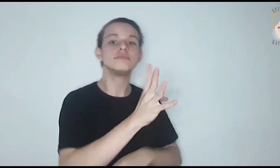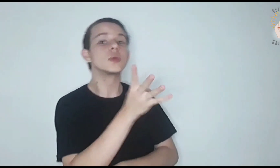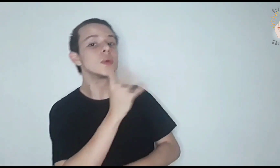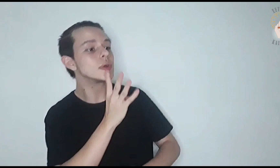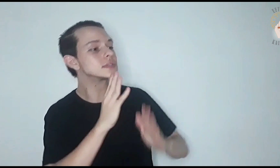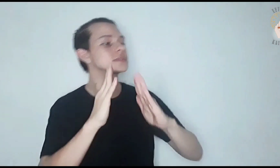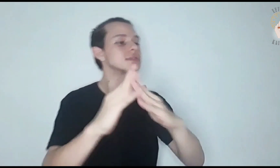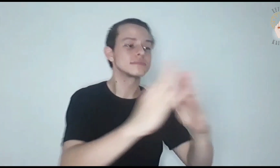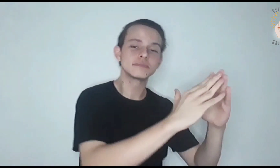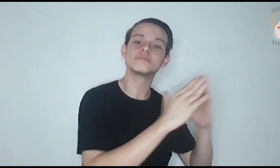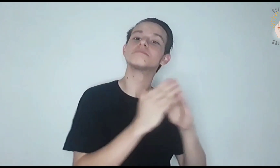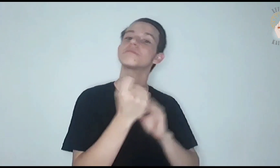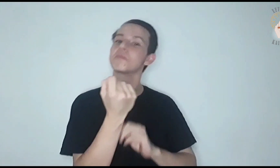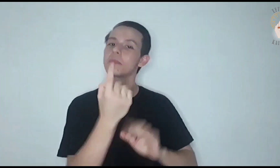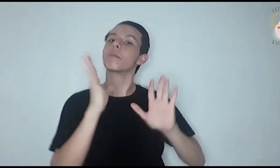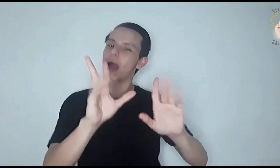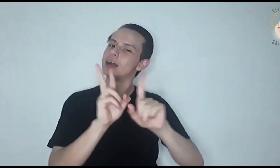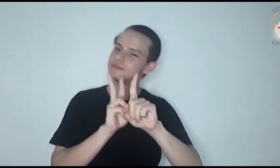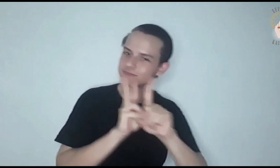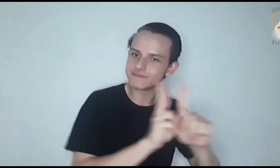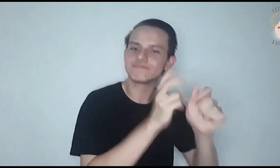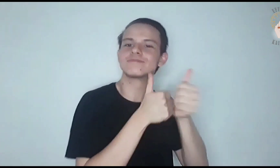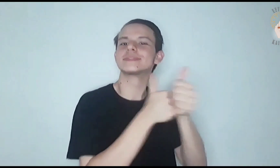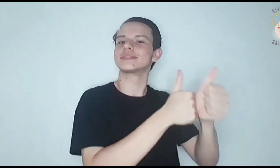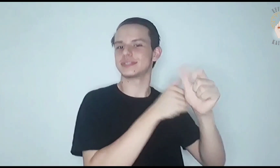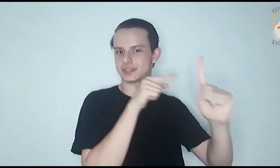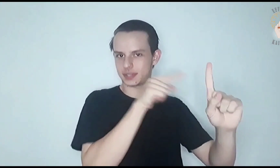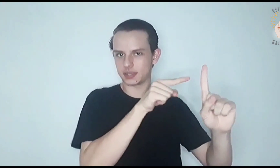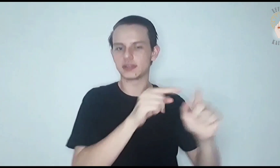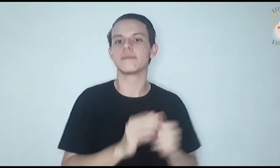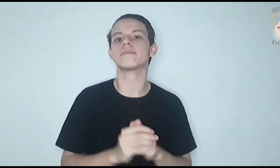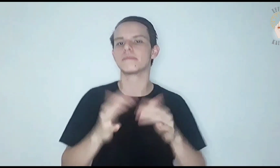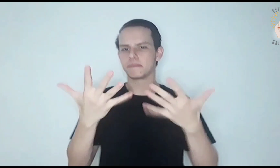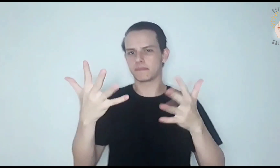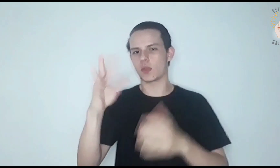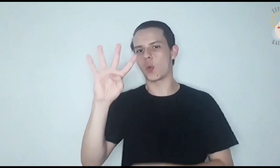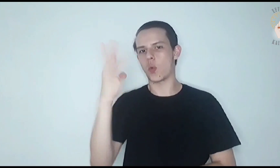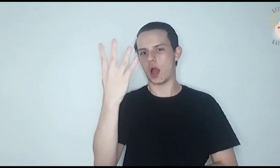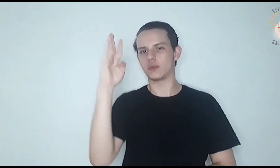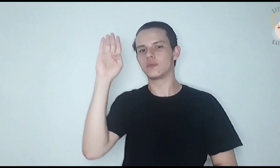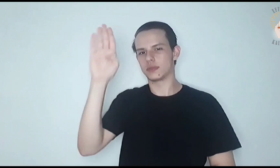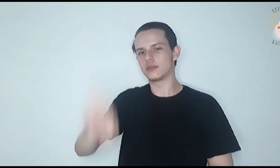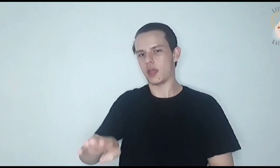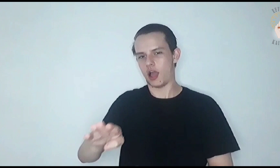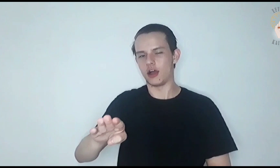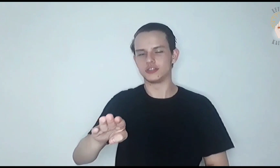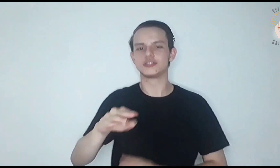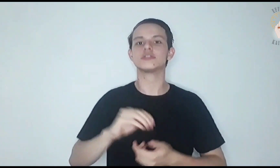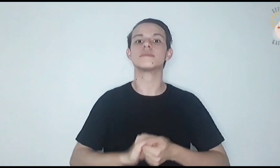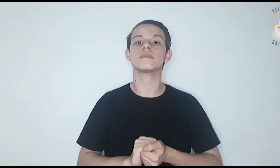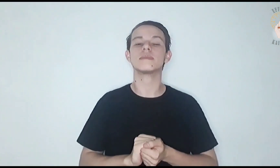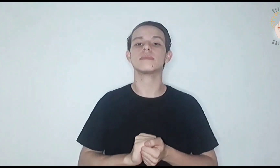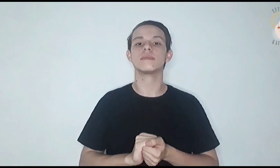E nesse dia, permaneceram com ele. Era por volta das quatro da tarde.